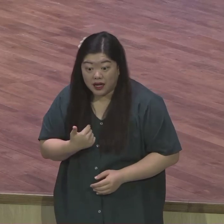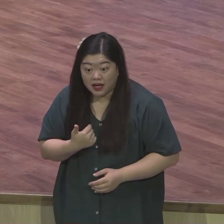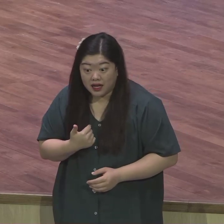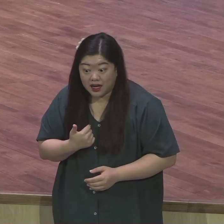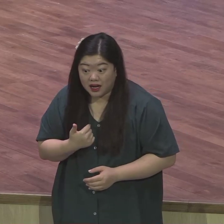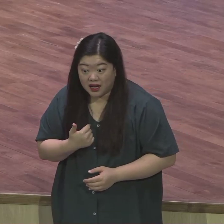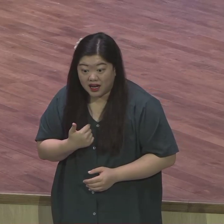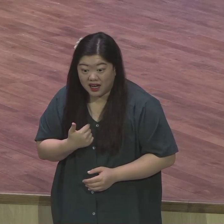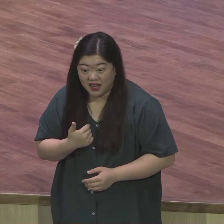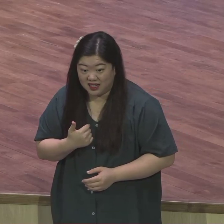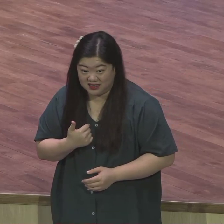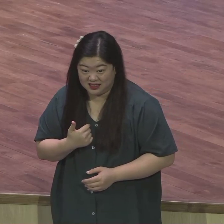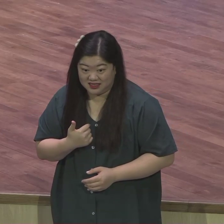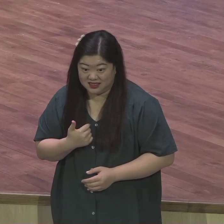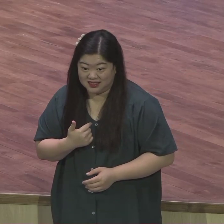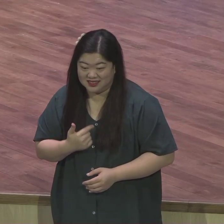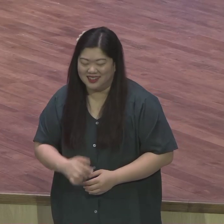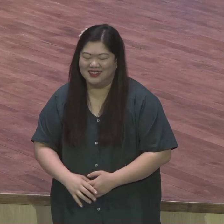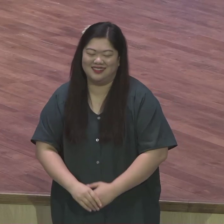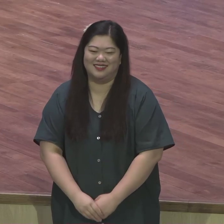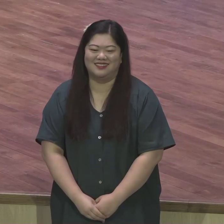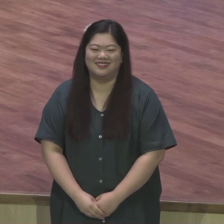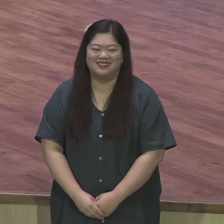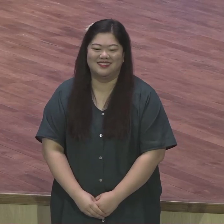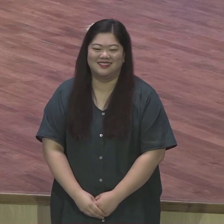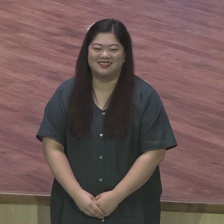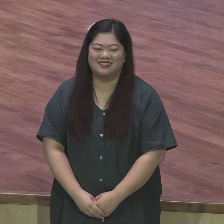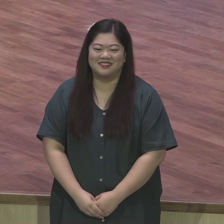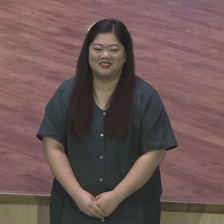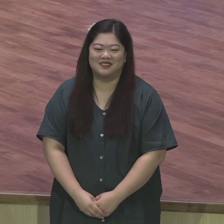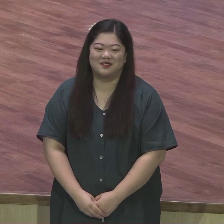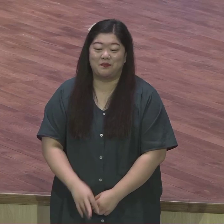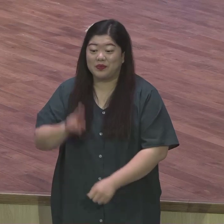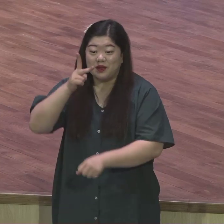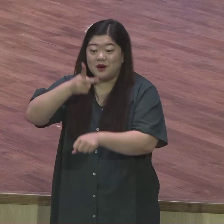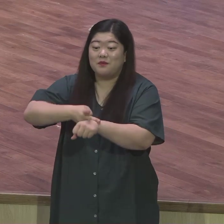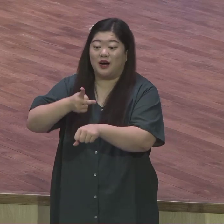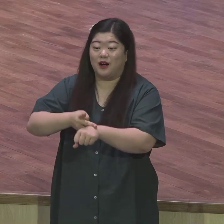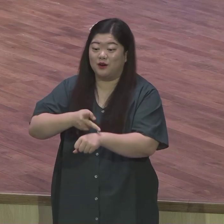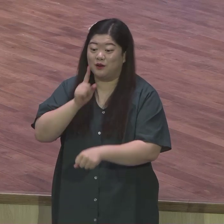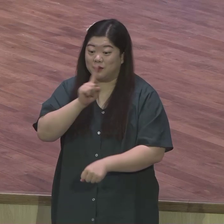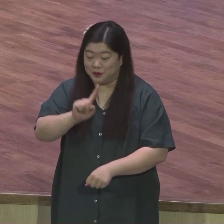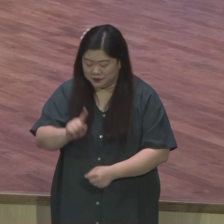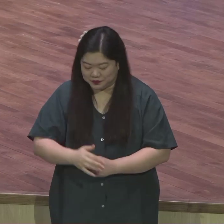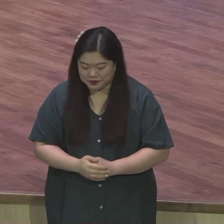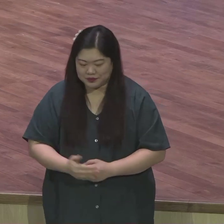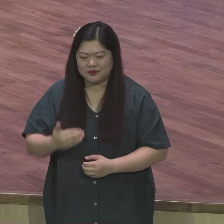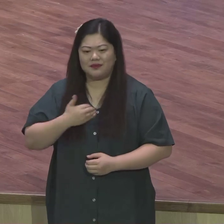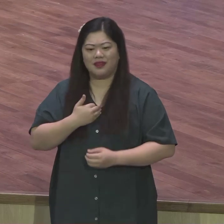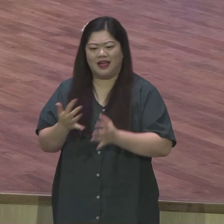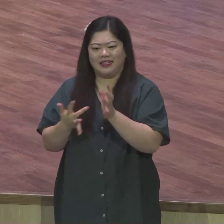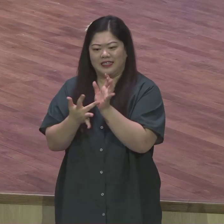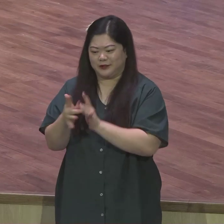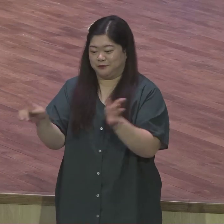이 바울이 말이죠 지금 본인이 예수를 믿고 나니까 예수를 만나고 나니까